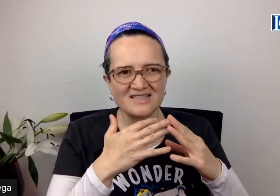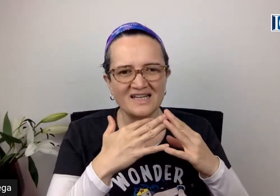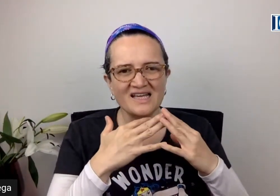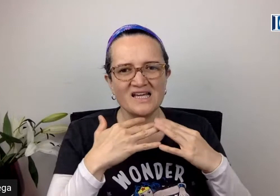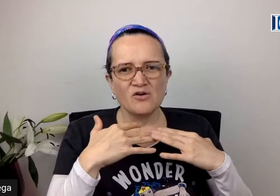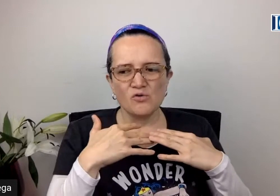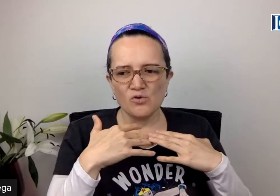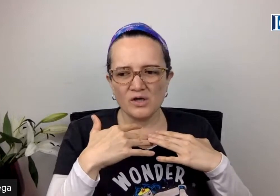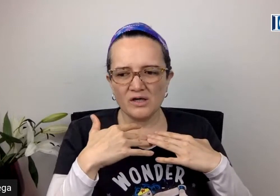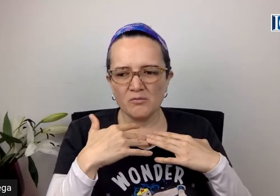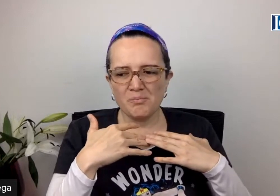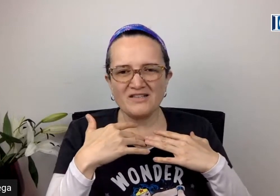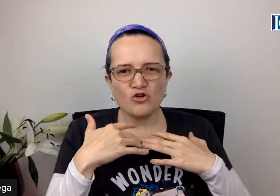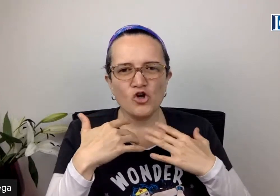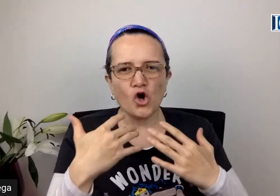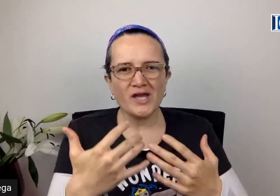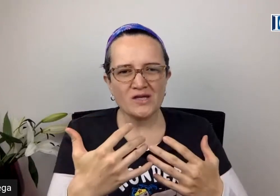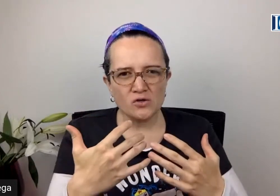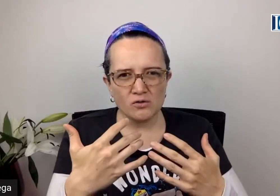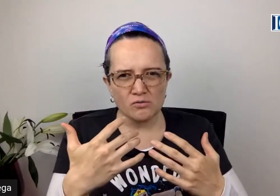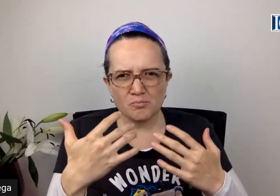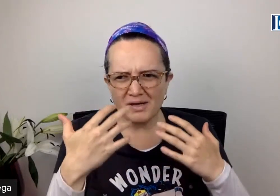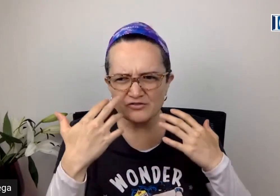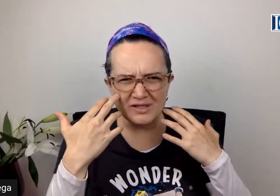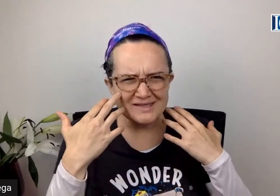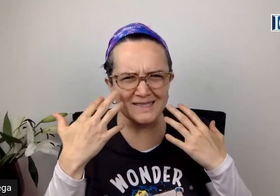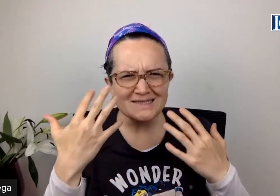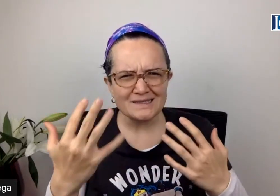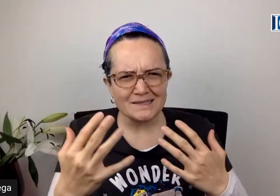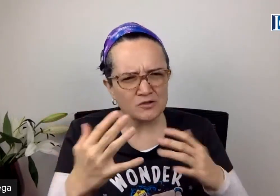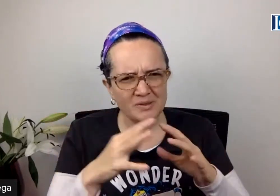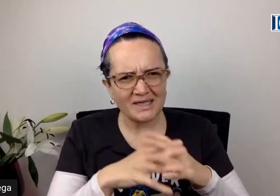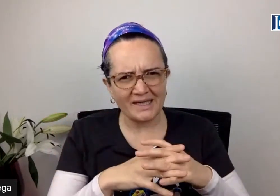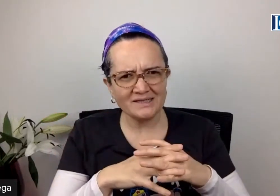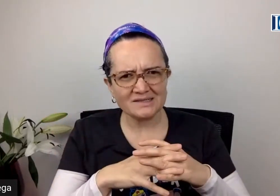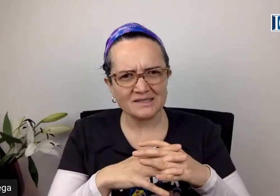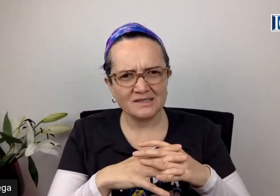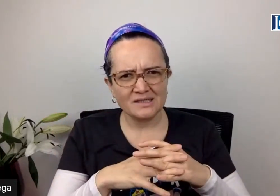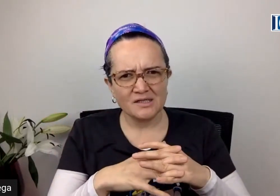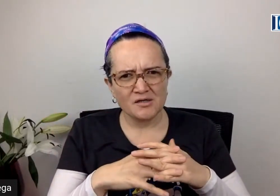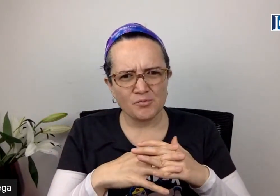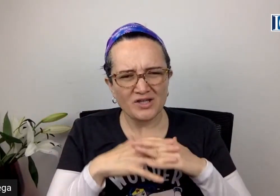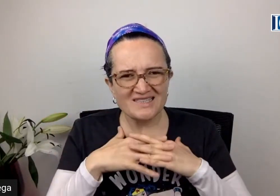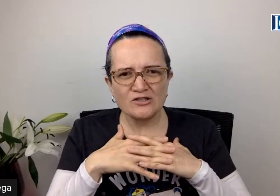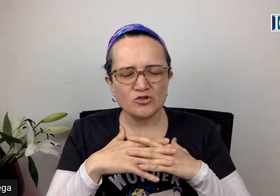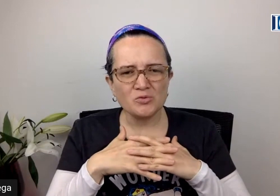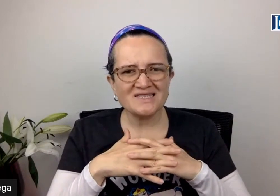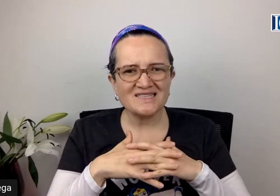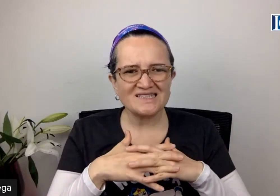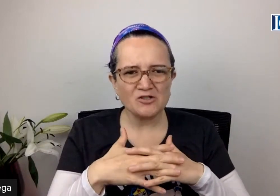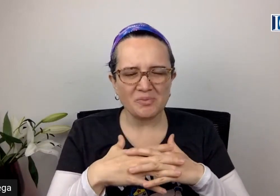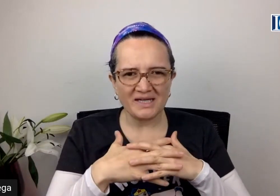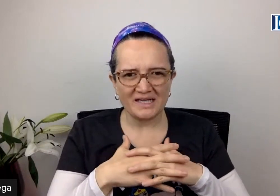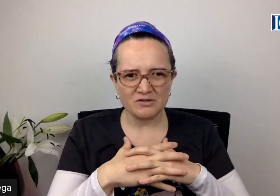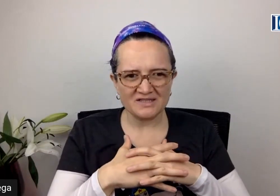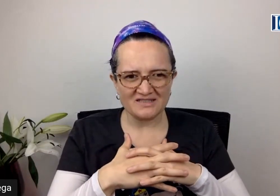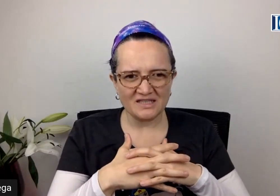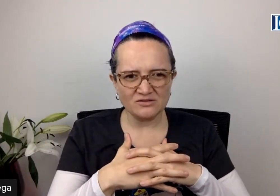ser un paso lógico, un paso que tiene sentido para la gente. Porque si no tuviese sentido para que lo está haciendo,